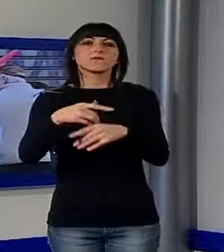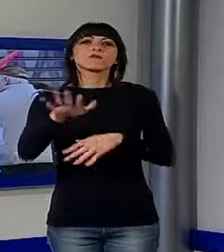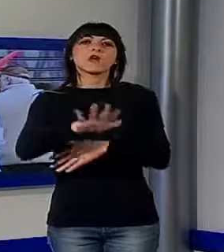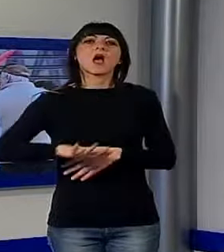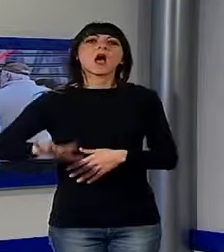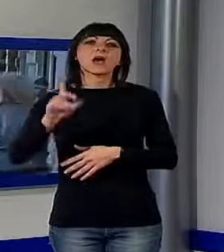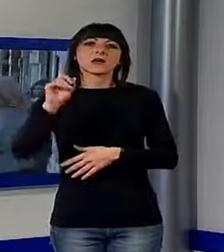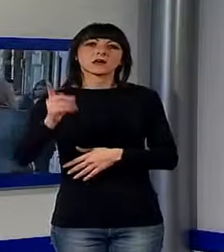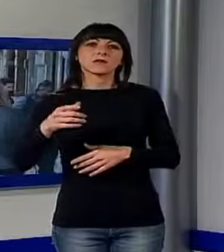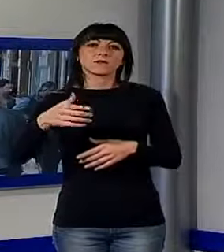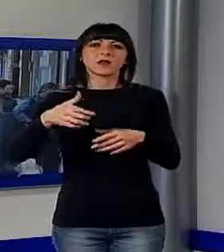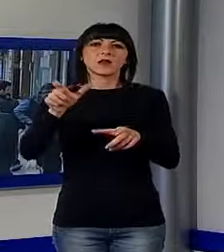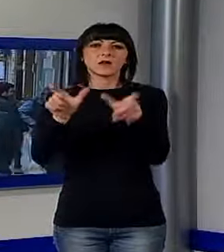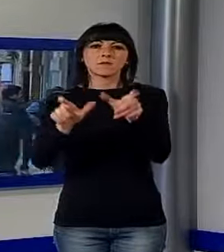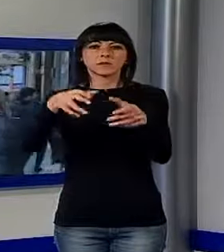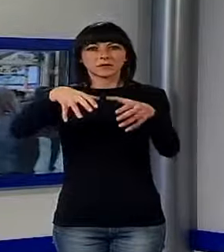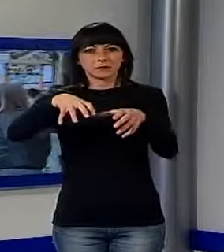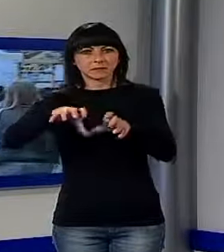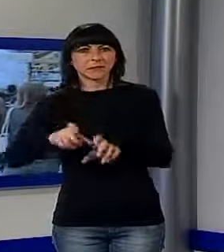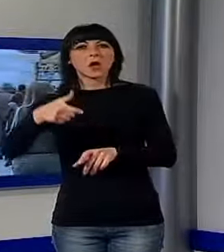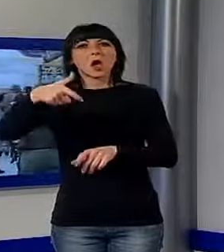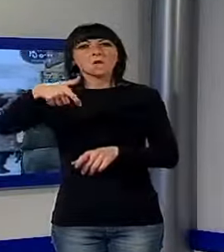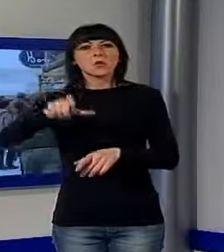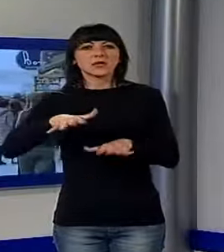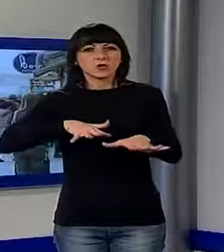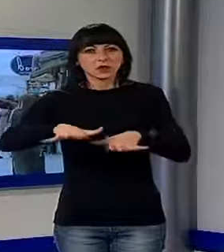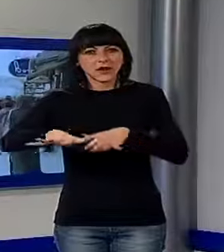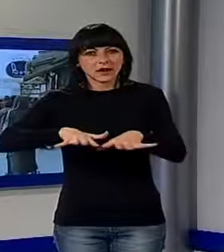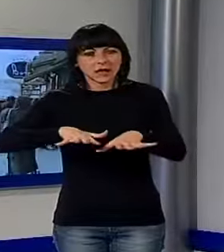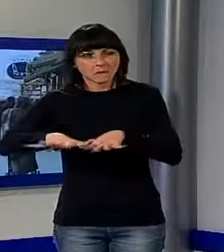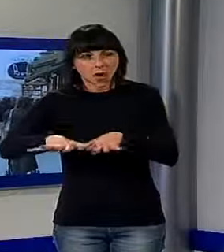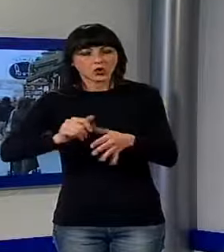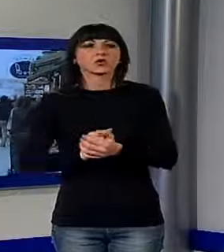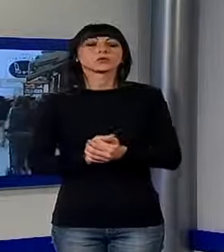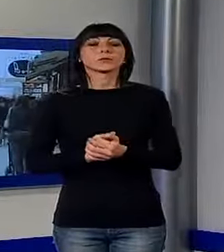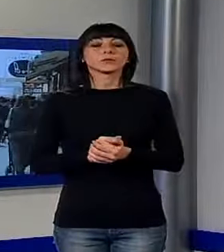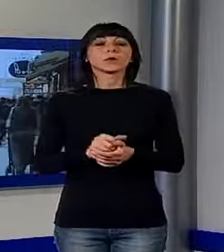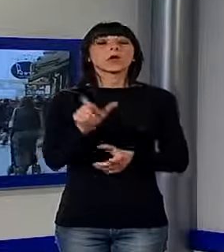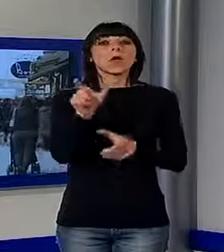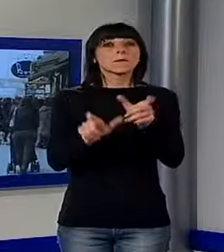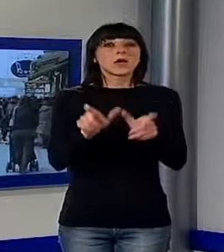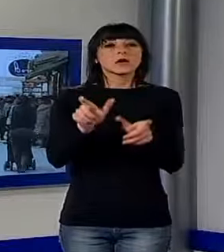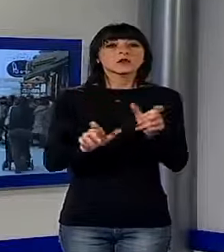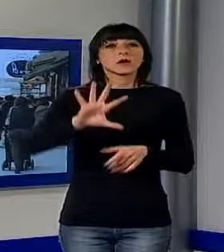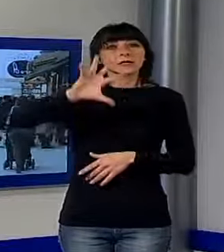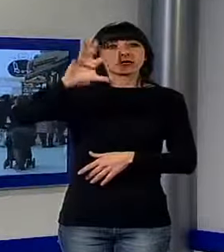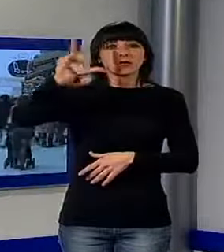eventi sismici del giugno scorso. Per quanto concerne flussi turistici stranieri, la parte del leone la fanno ancora i tedeschi, anche